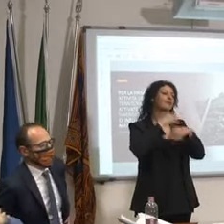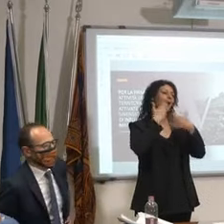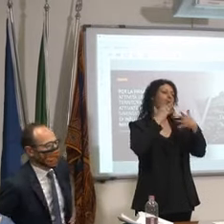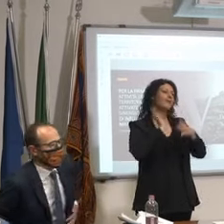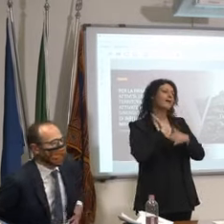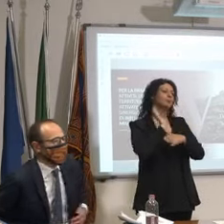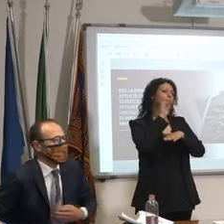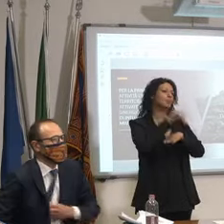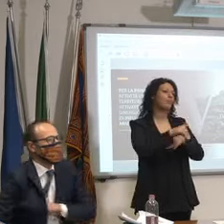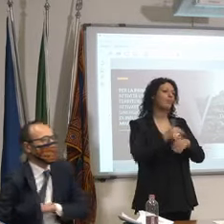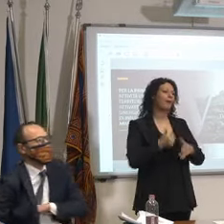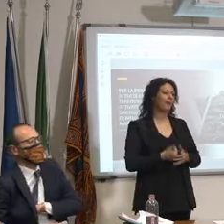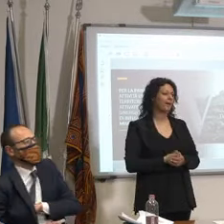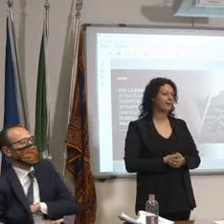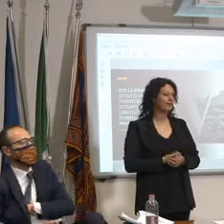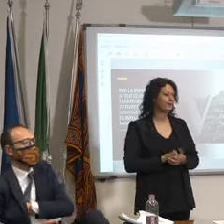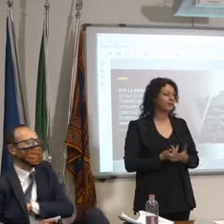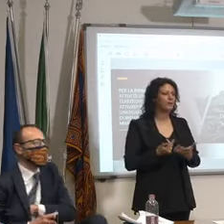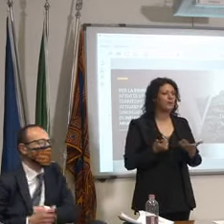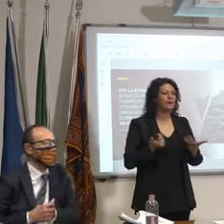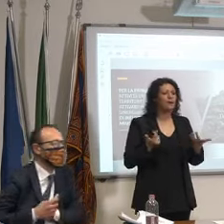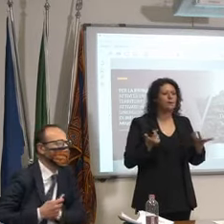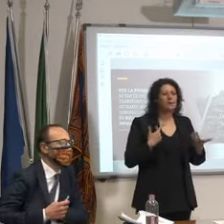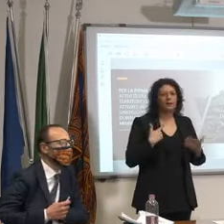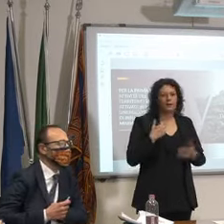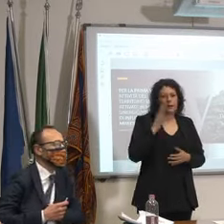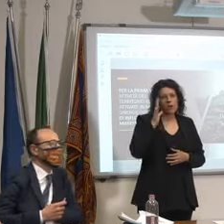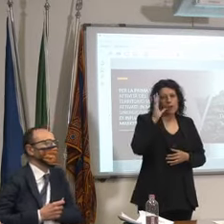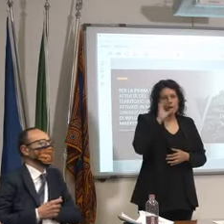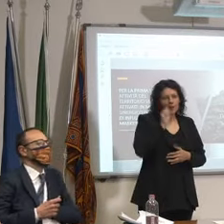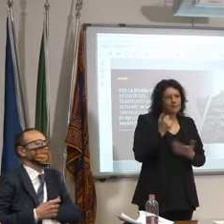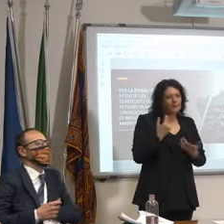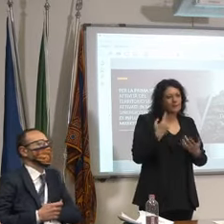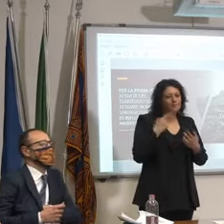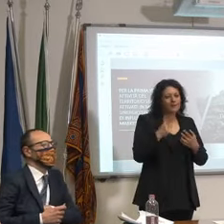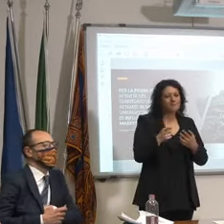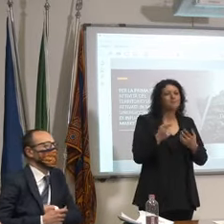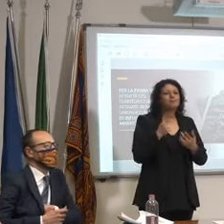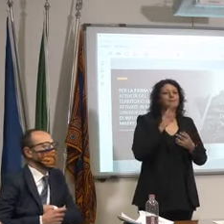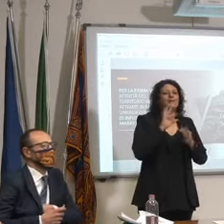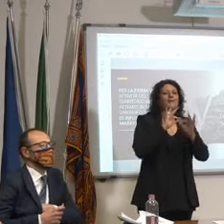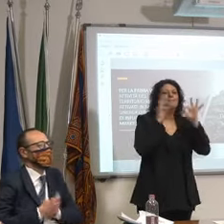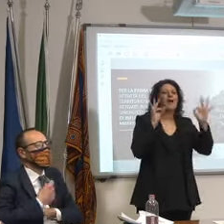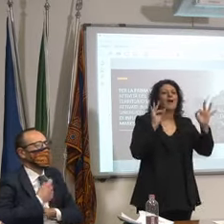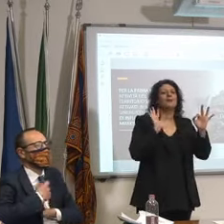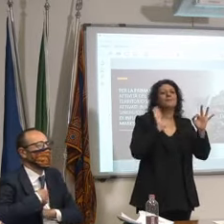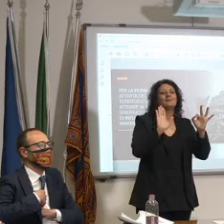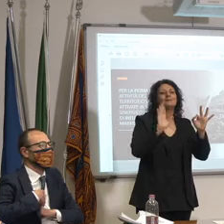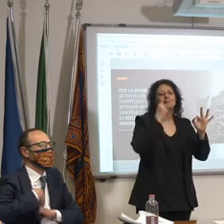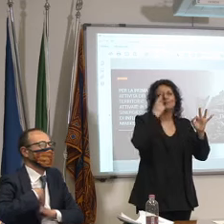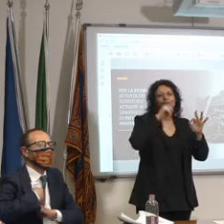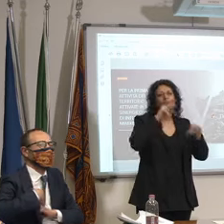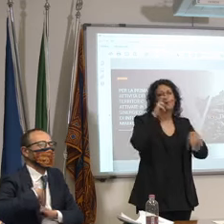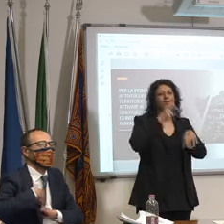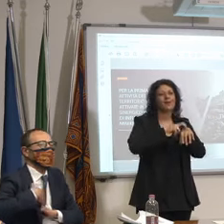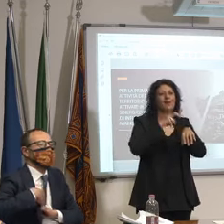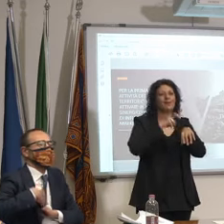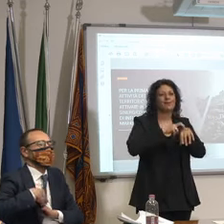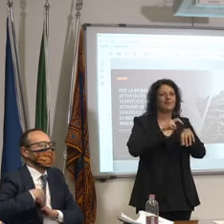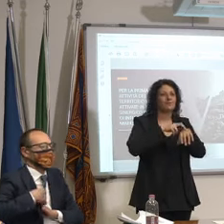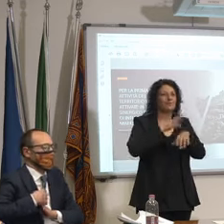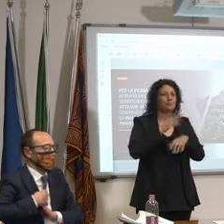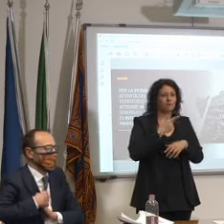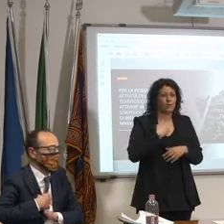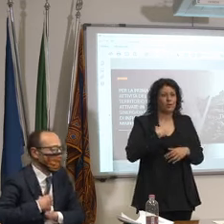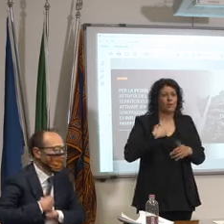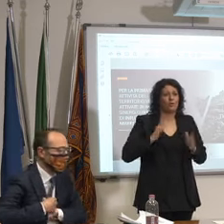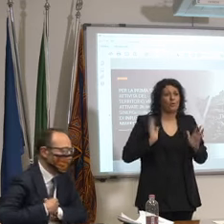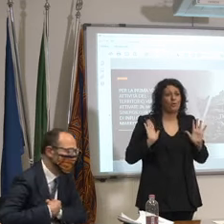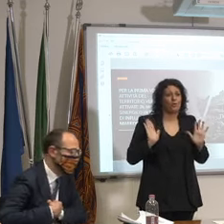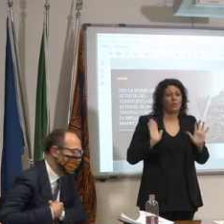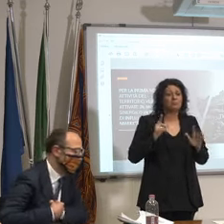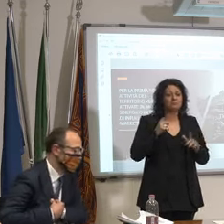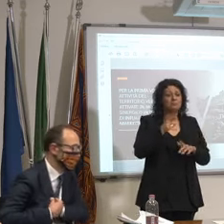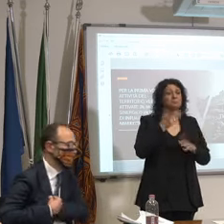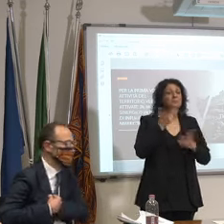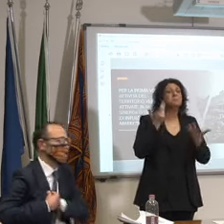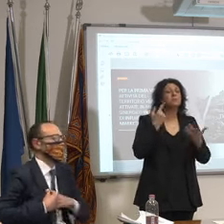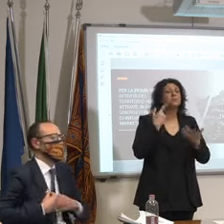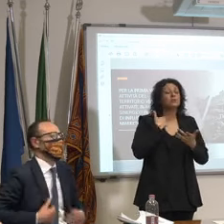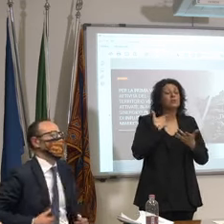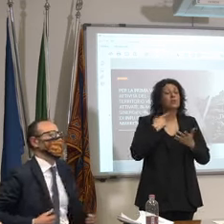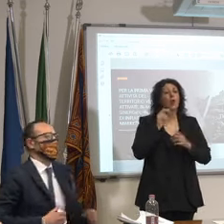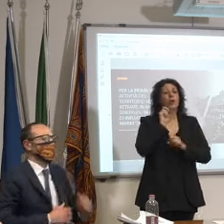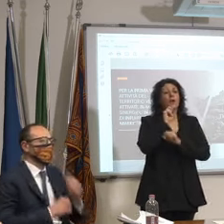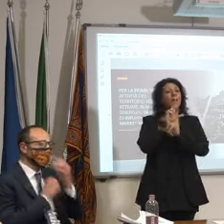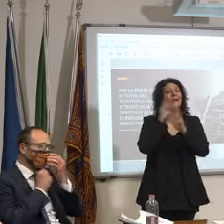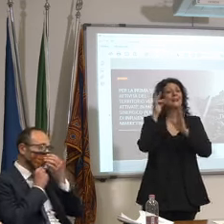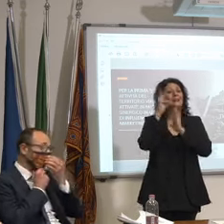capisce che queste sono considerazioni di natura clinica io non mi vado ma non mi avventuro nel senso ci sono delle indicazioni dell'OMS